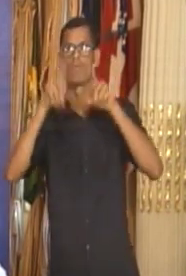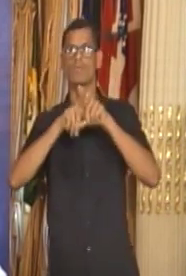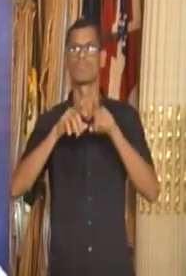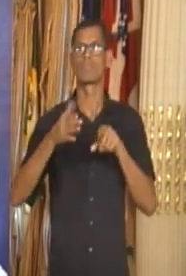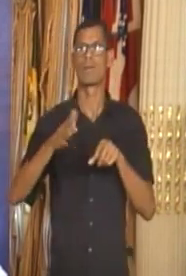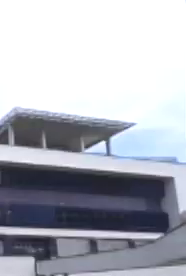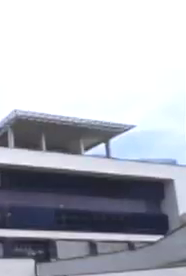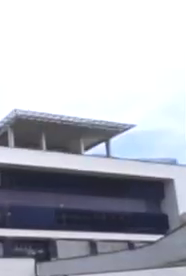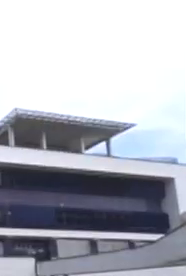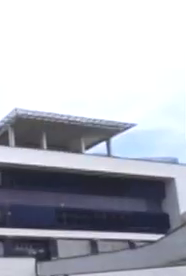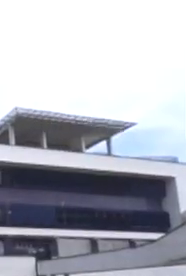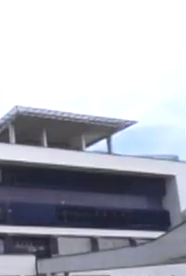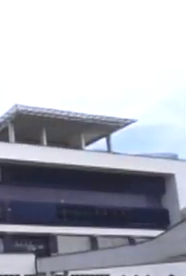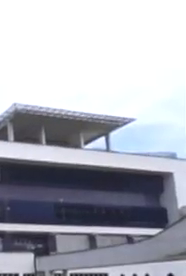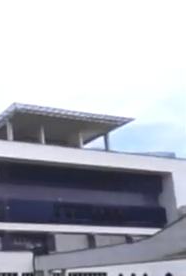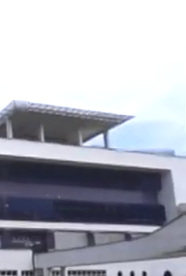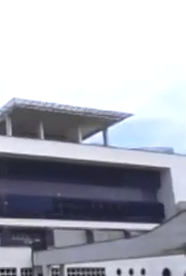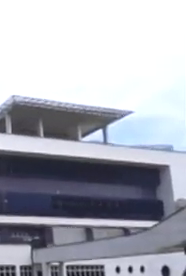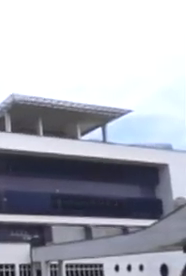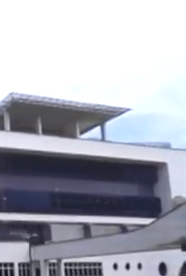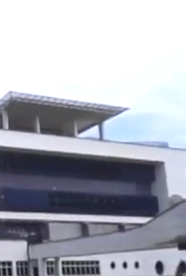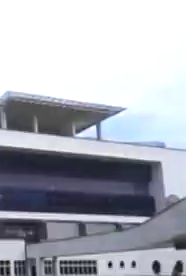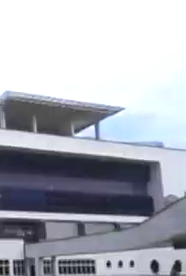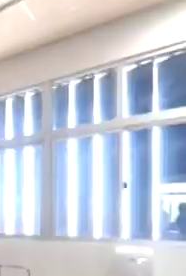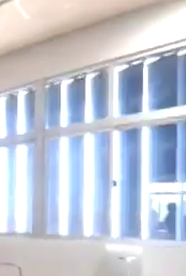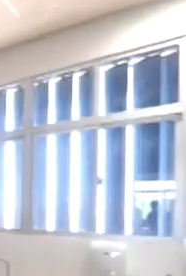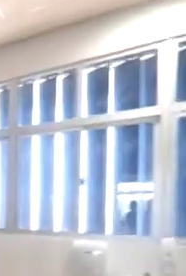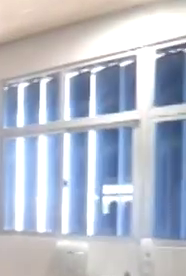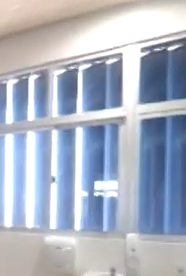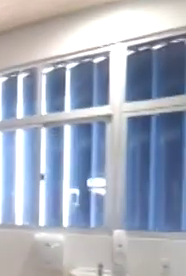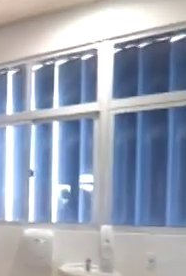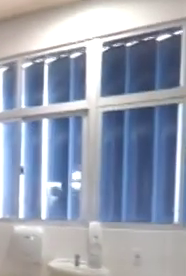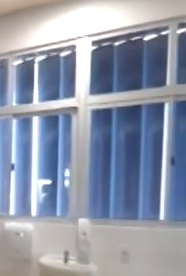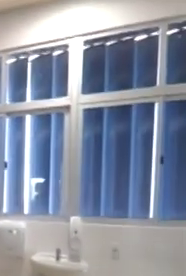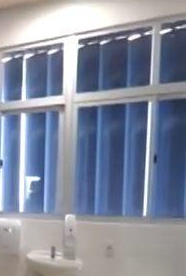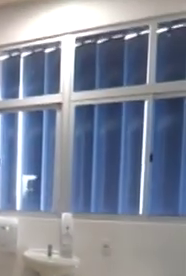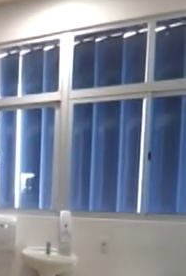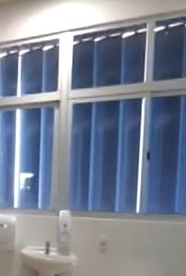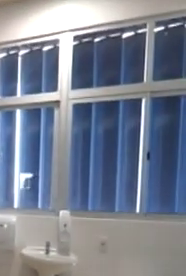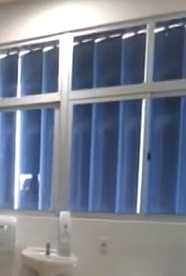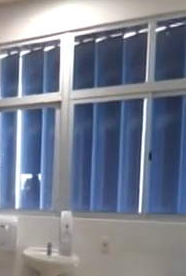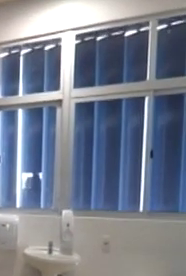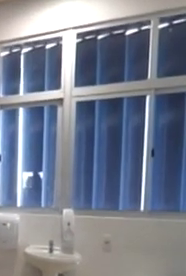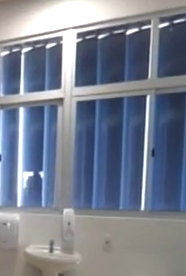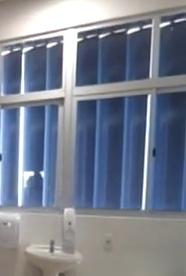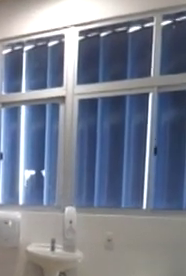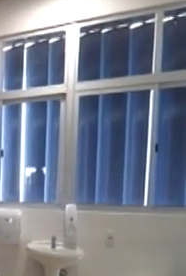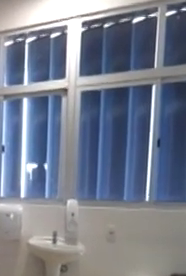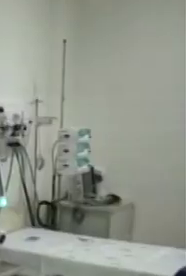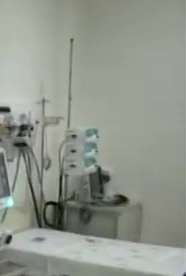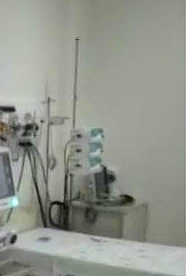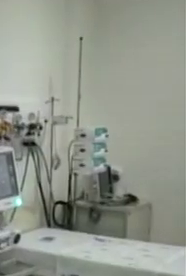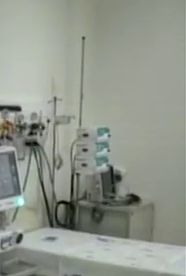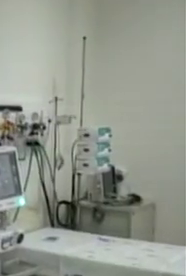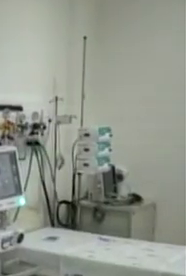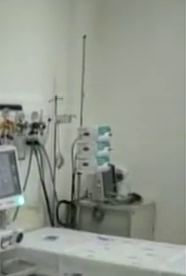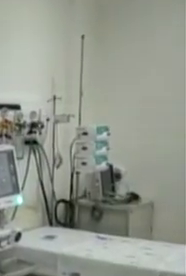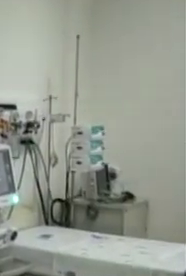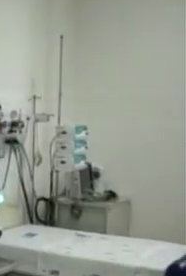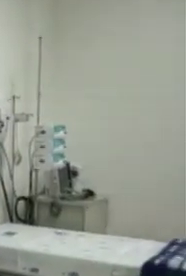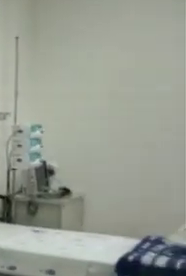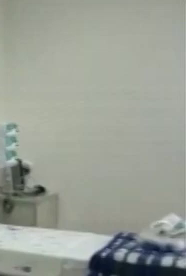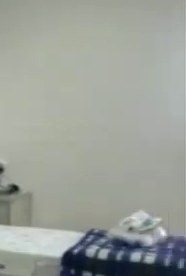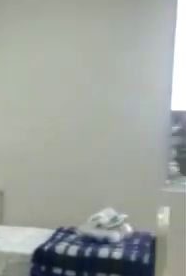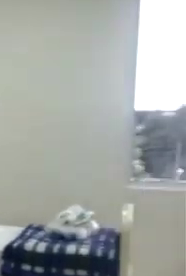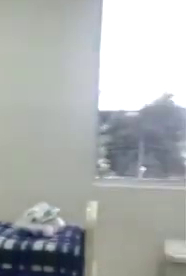ordem de 74% Sendo em média 65% nas enfermarias e 90%